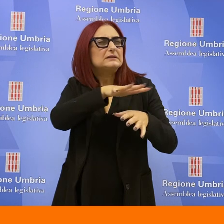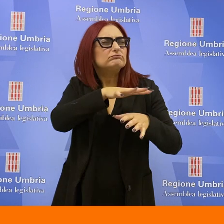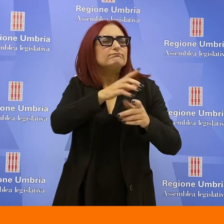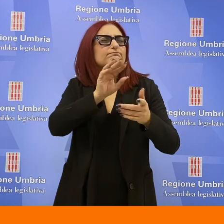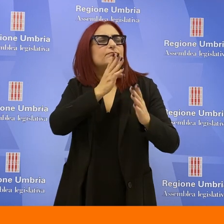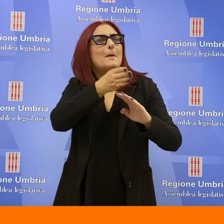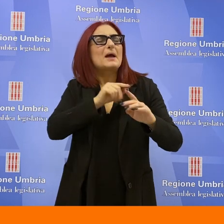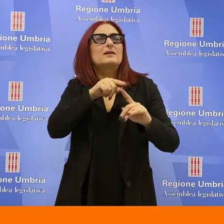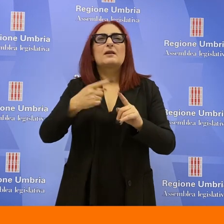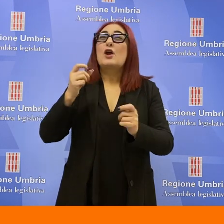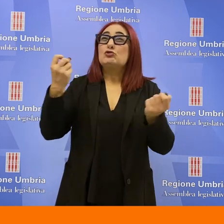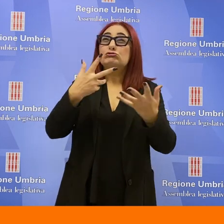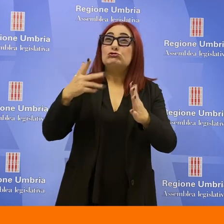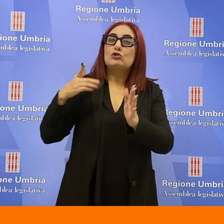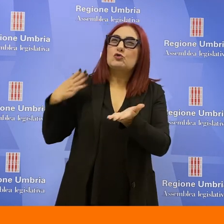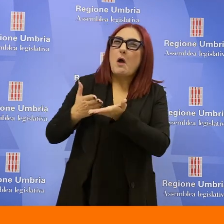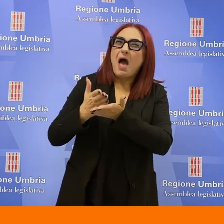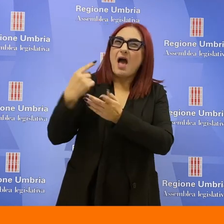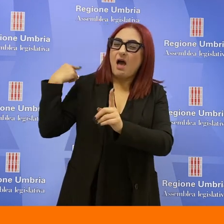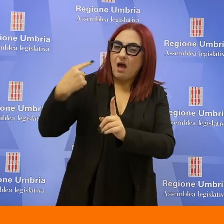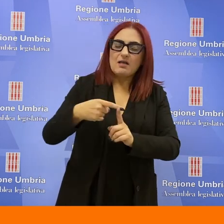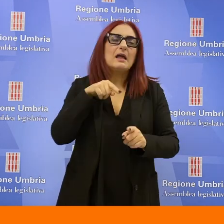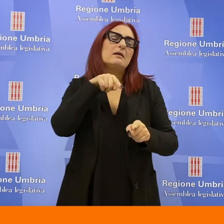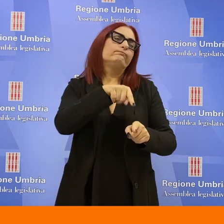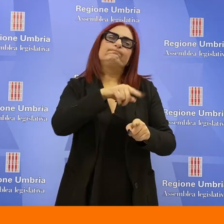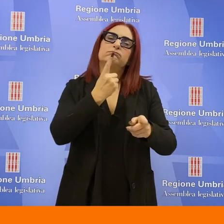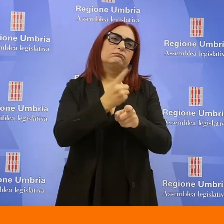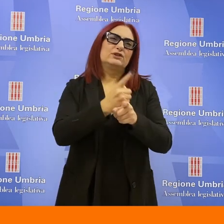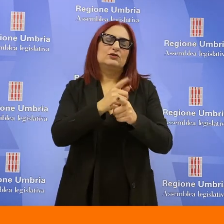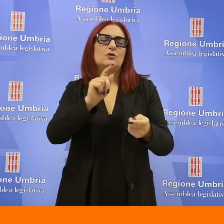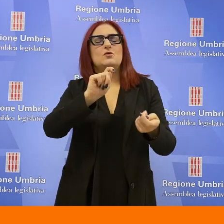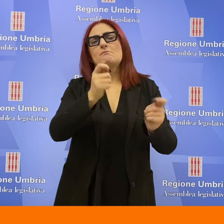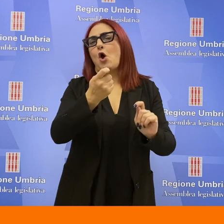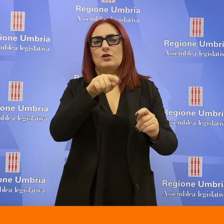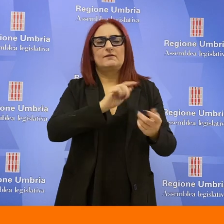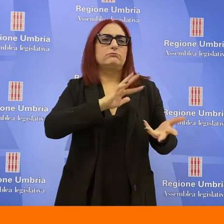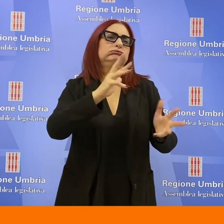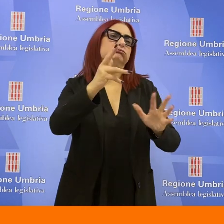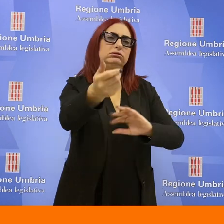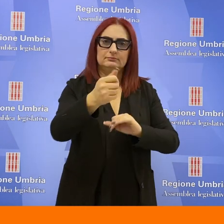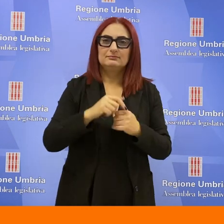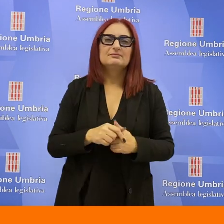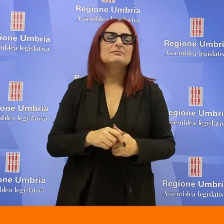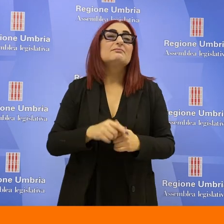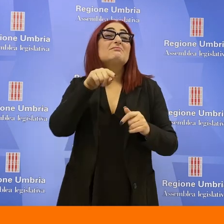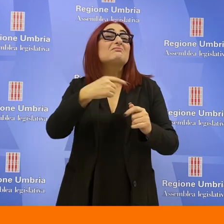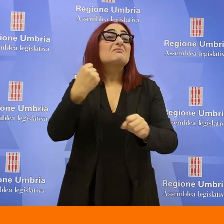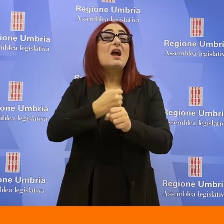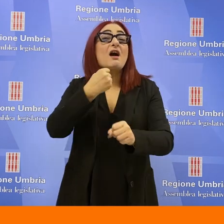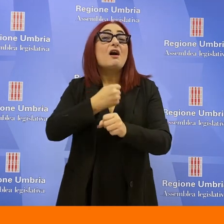dopo 18 anni necessitavano di qualcosa di più fresco. Questo lavoro si è